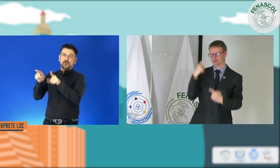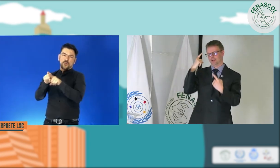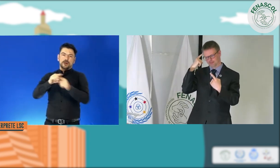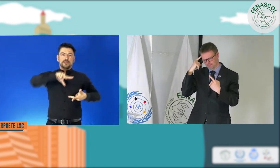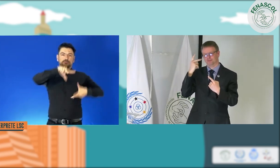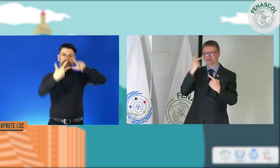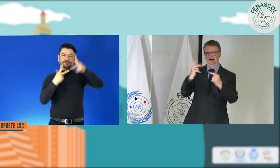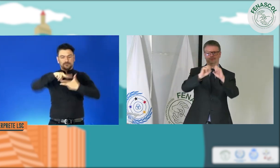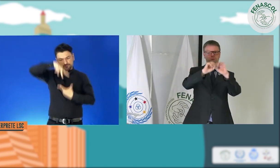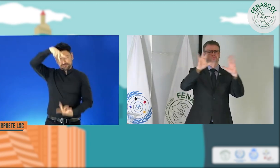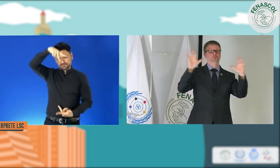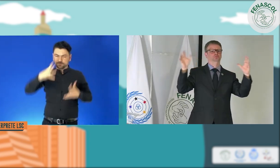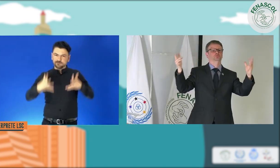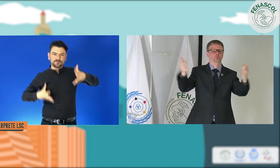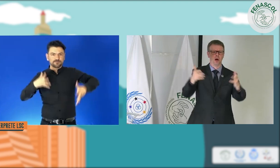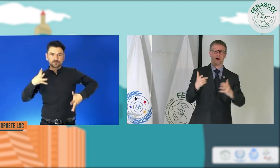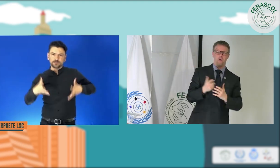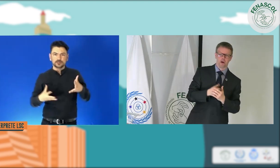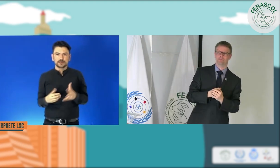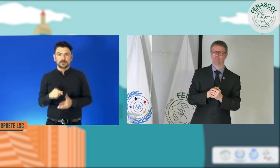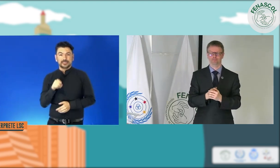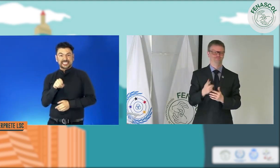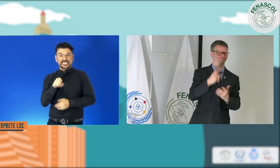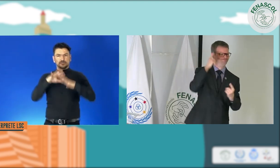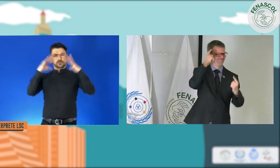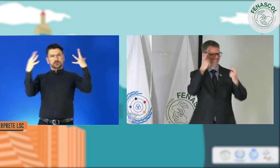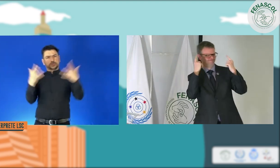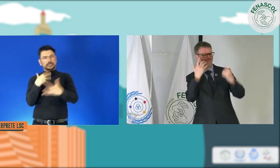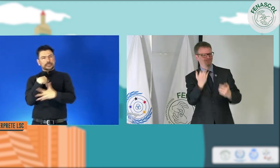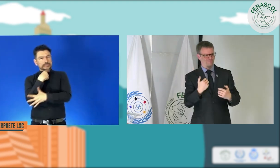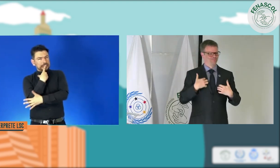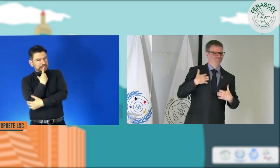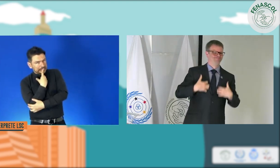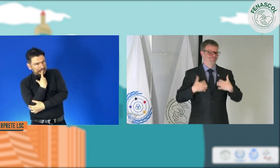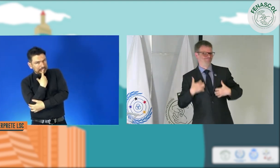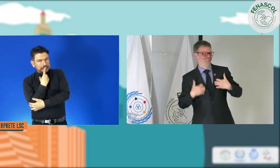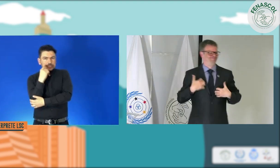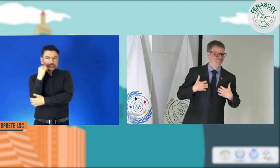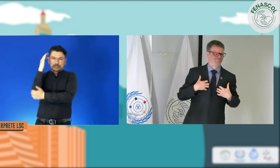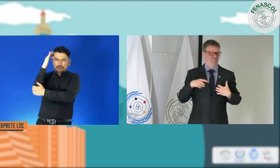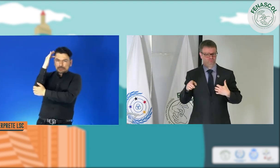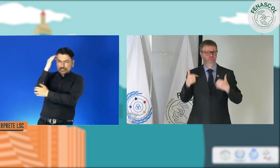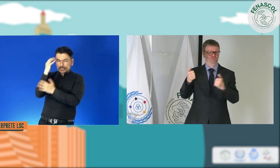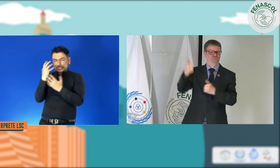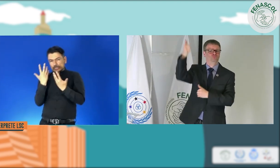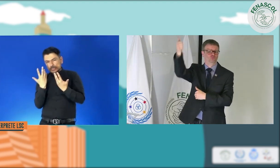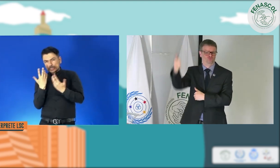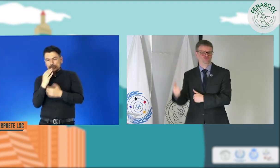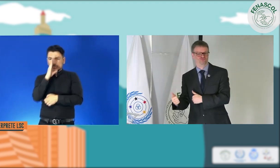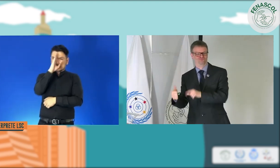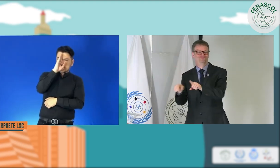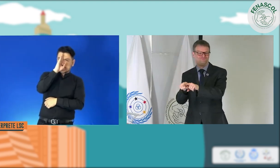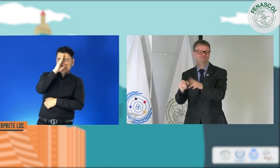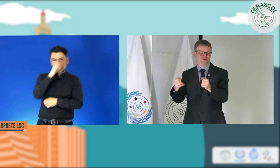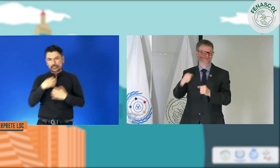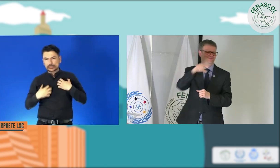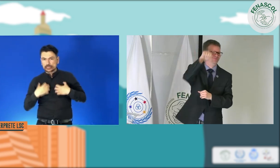Entonces, eso es lo que hemos visto a nivel internacional y es algo que nos ha hecho pensar bastante y nos inquieta. Sin duda